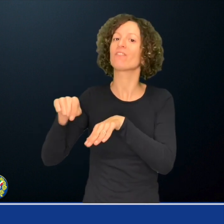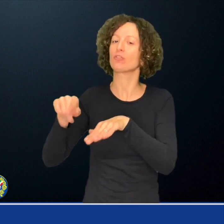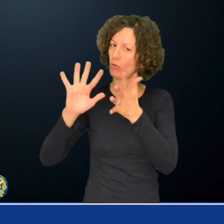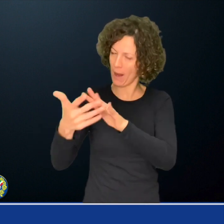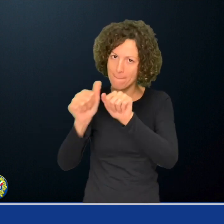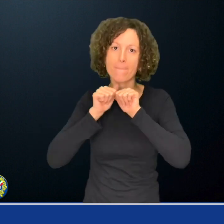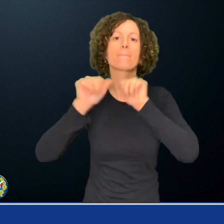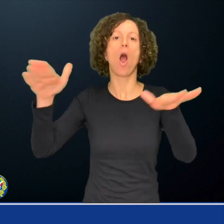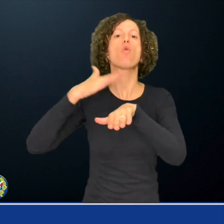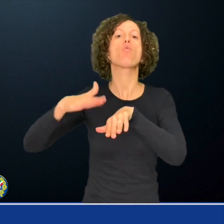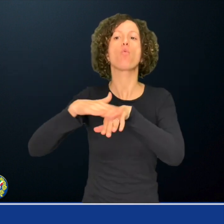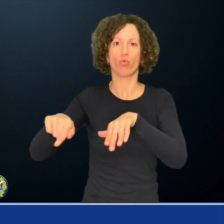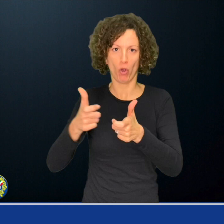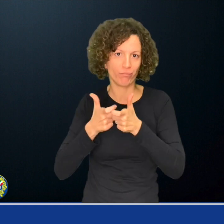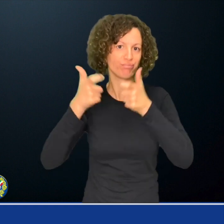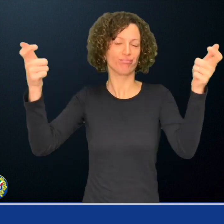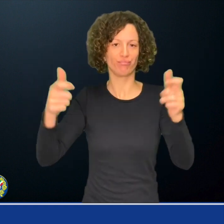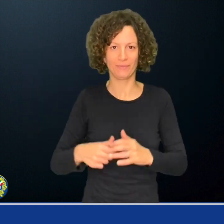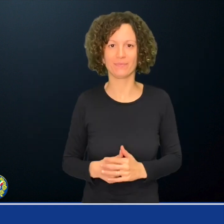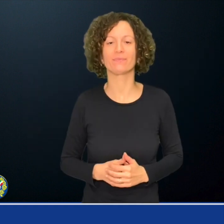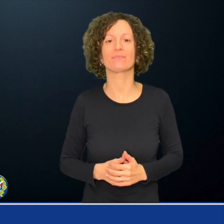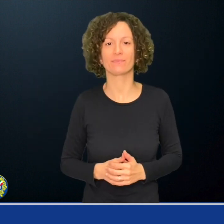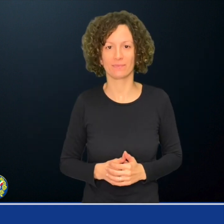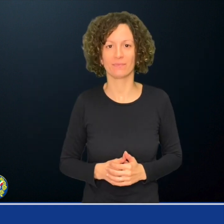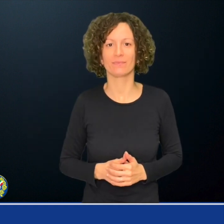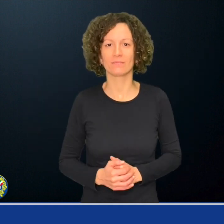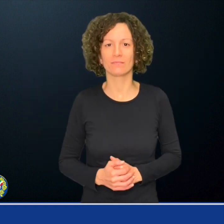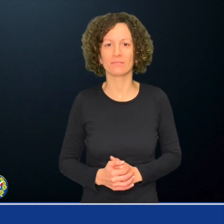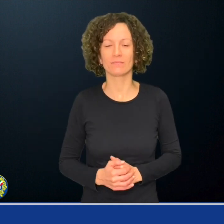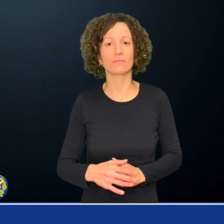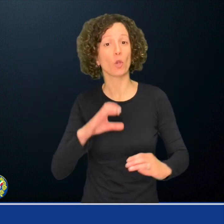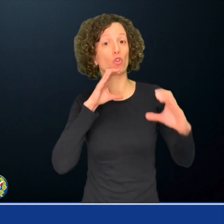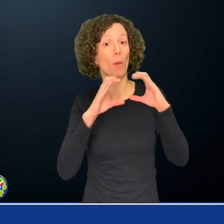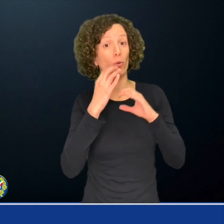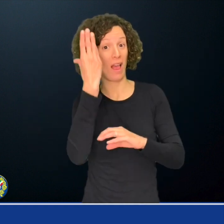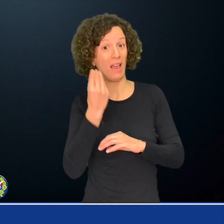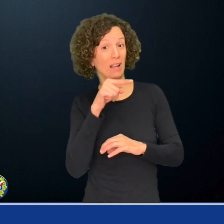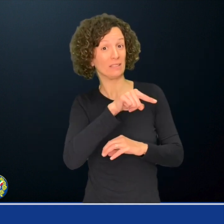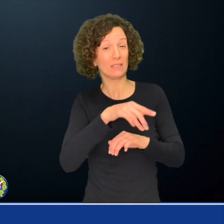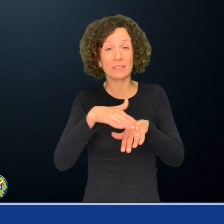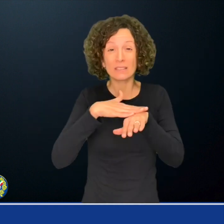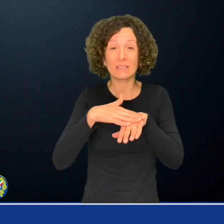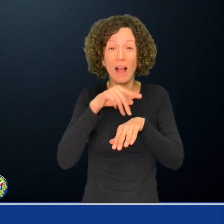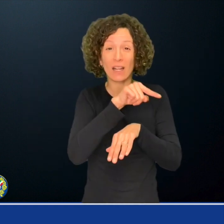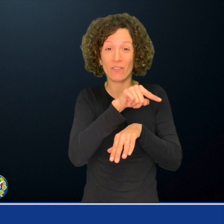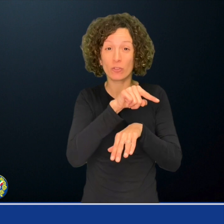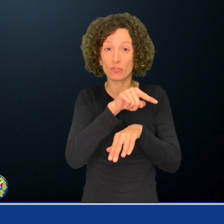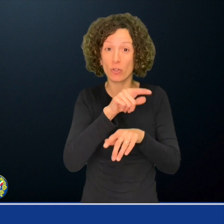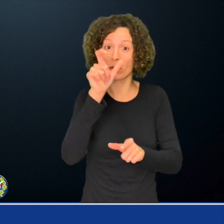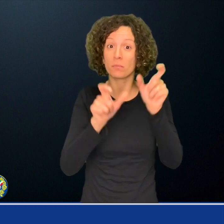Il Comuni Caens è quindi un servizio che garantisce alle persone sorde l'accessibilità, che non è una semplice